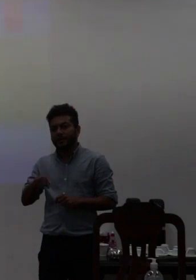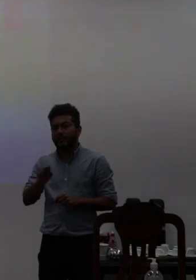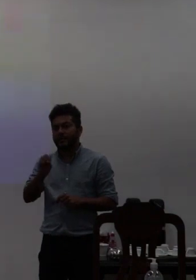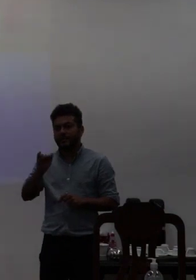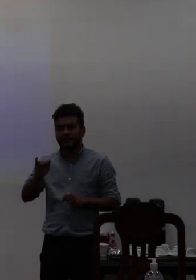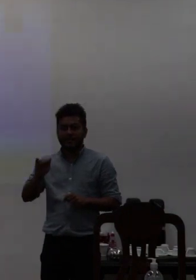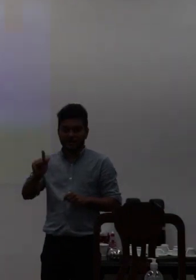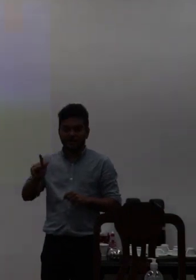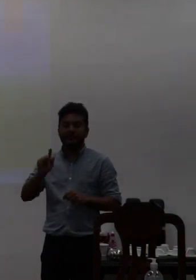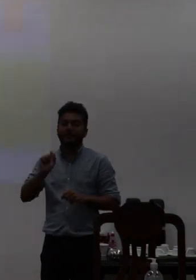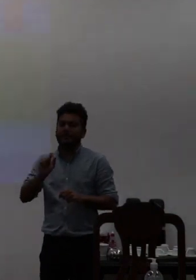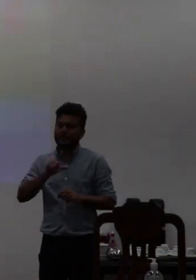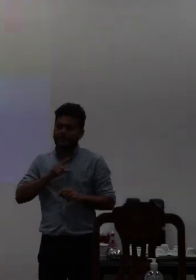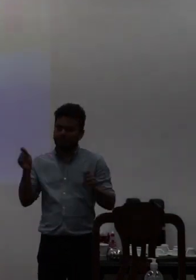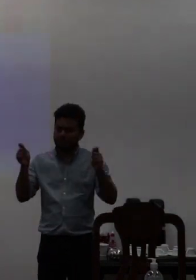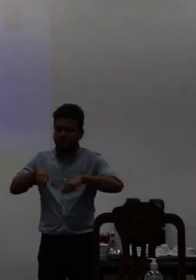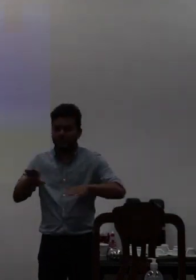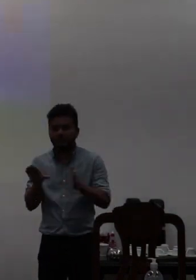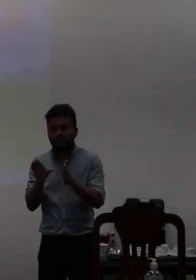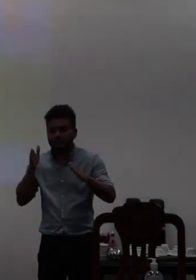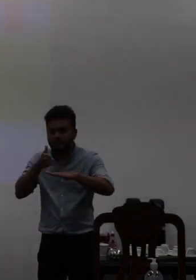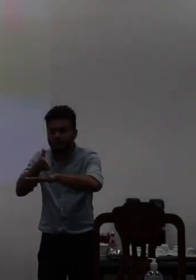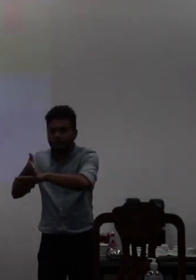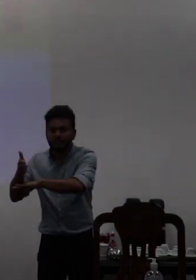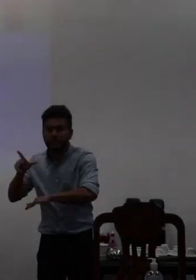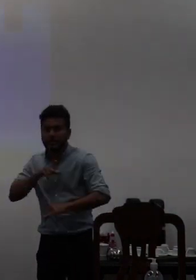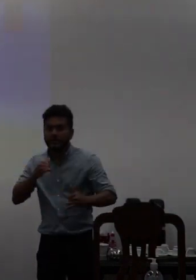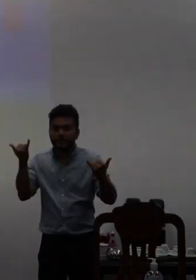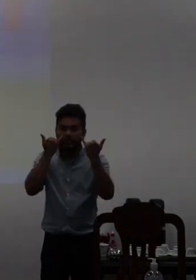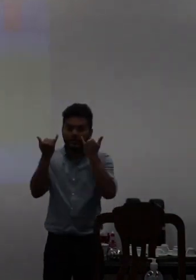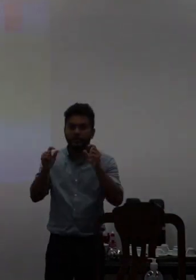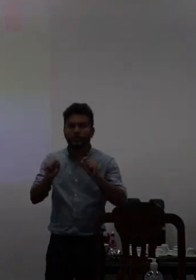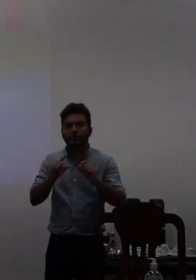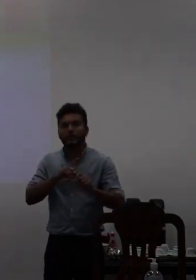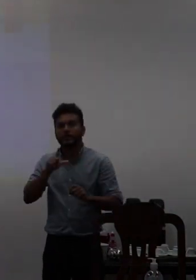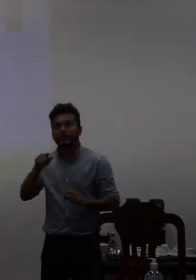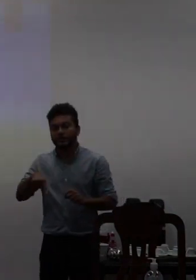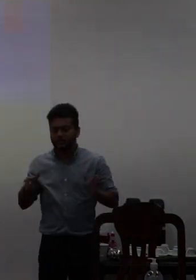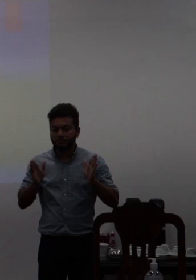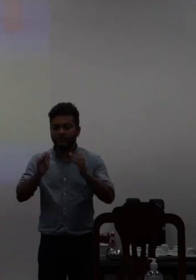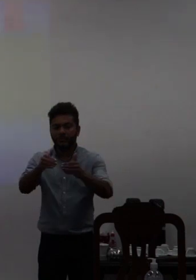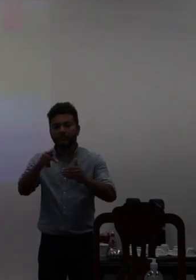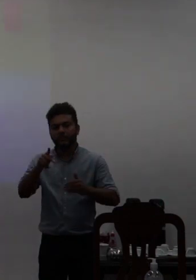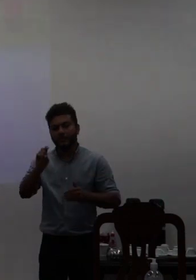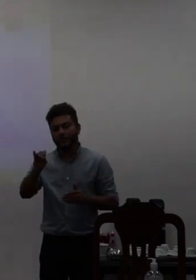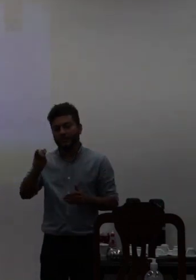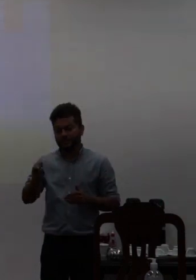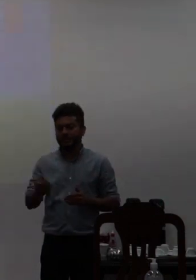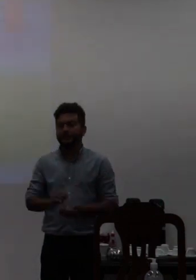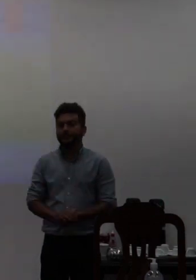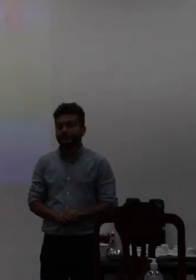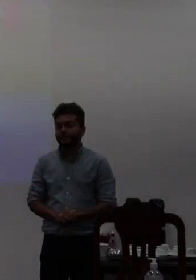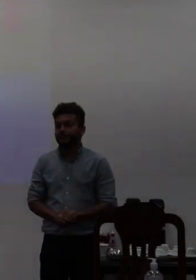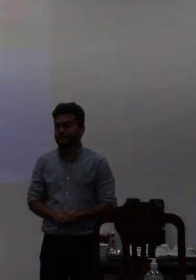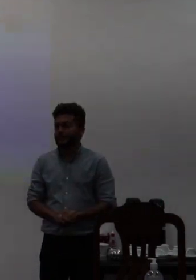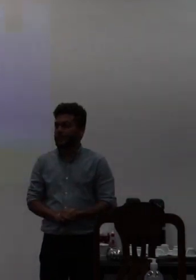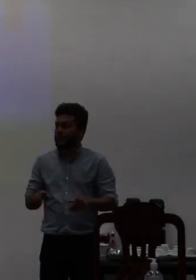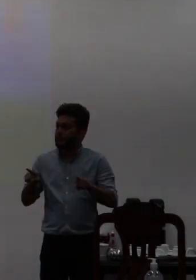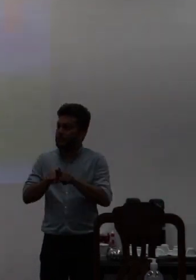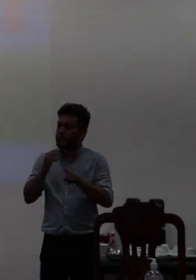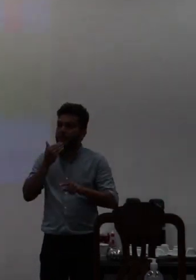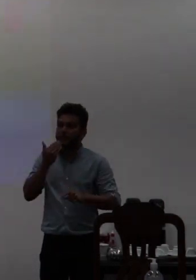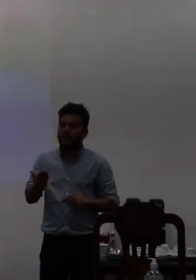para que a comunidade tivesse acesso a essa revisão do PDI as informações a revisão do PDI nós